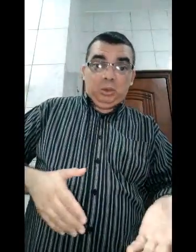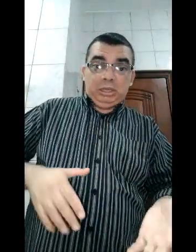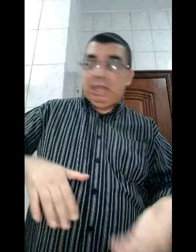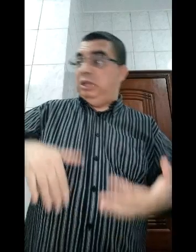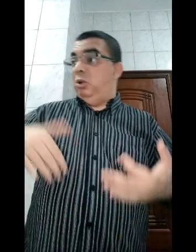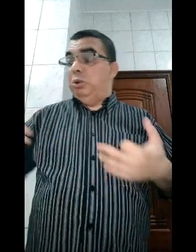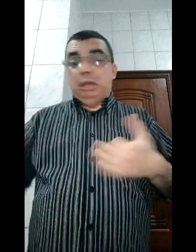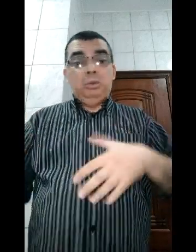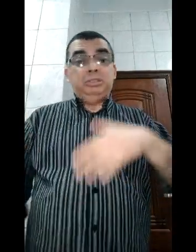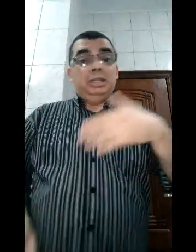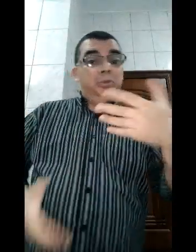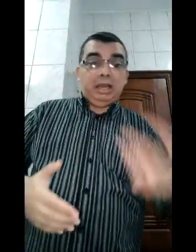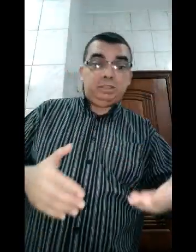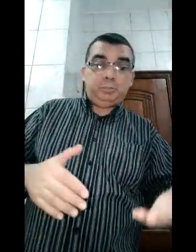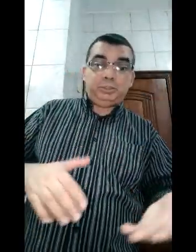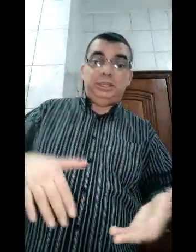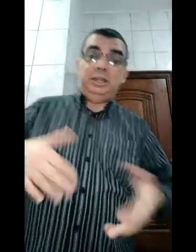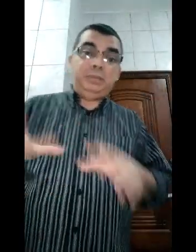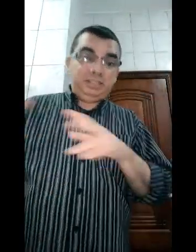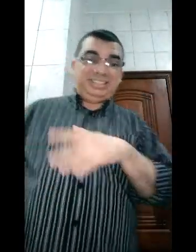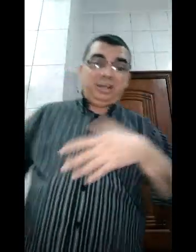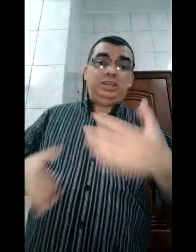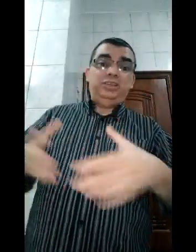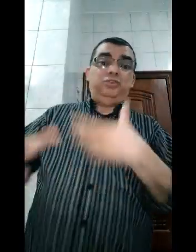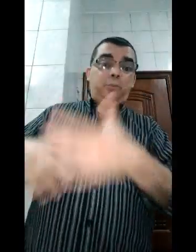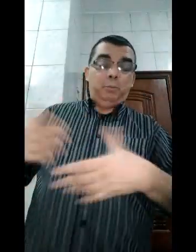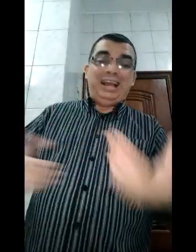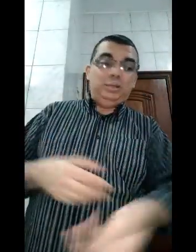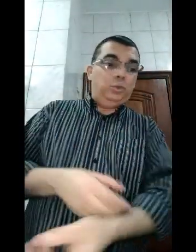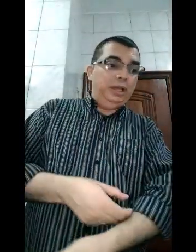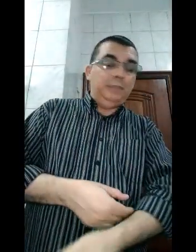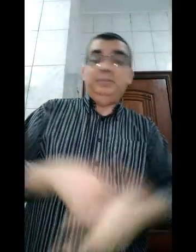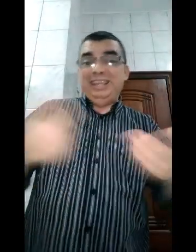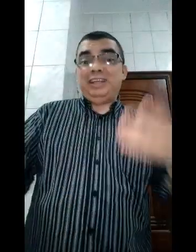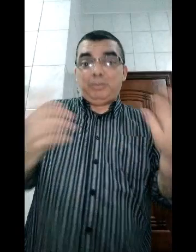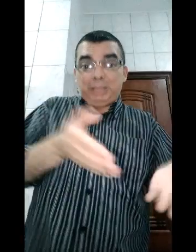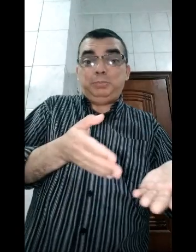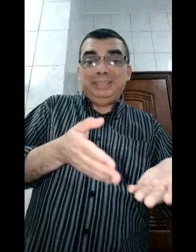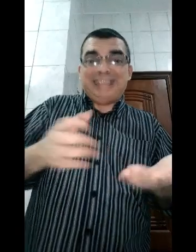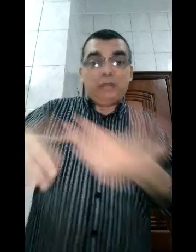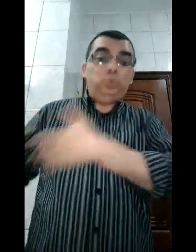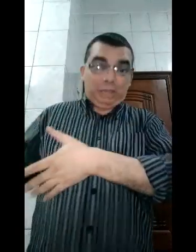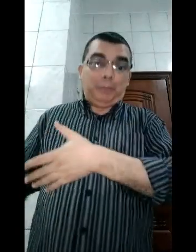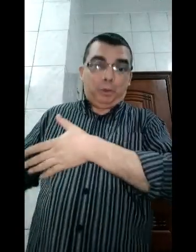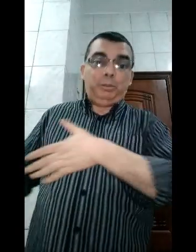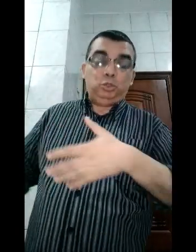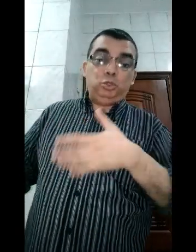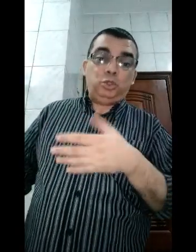gay ou não, se ele é boneca de porcelana, porque disseram que ele foi pra um baile com ela e ele tava mais pintado do que a própria Jojo